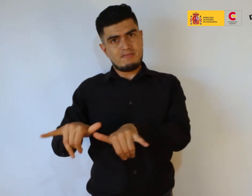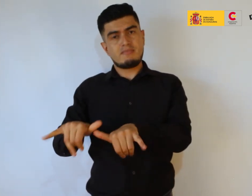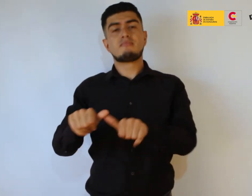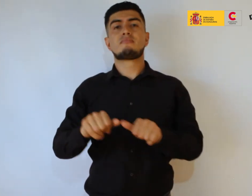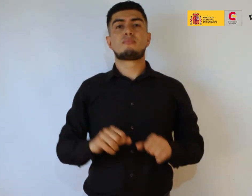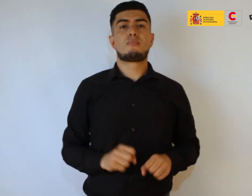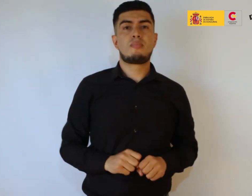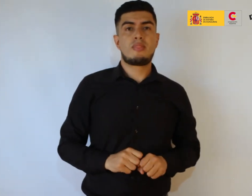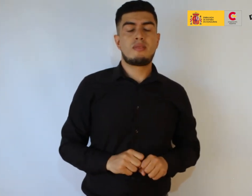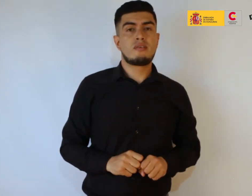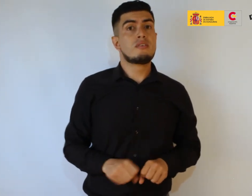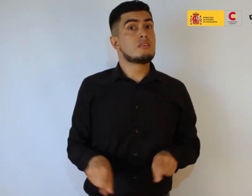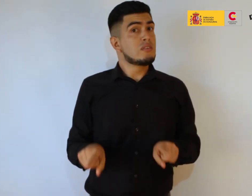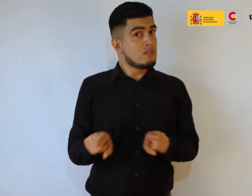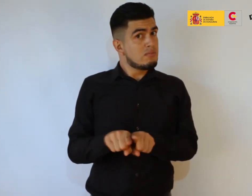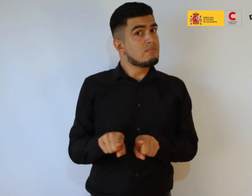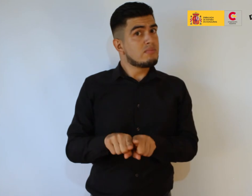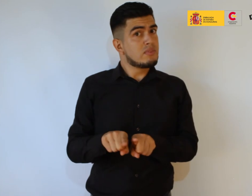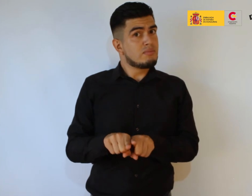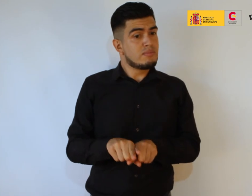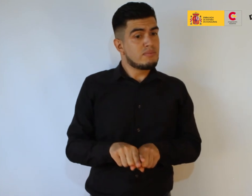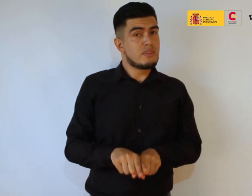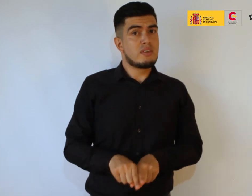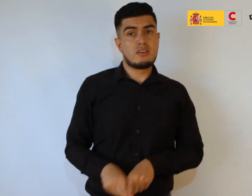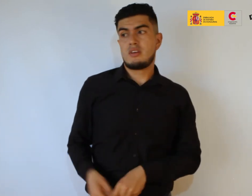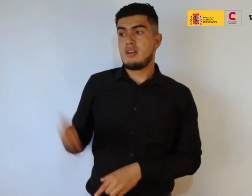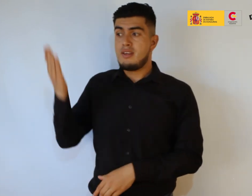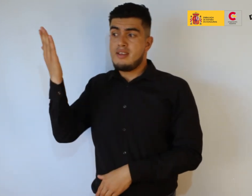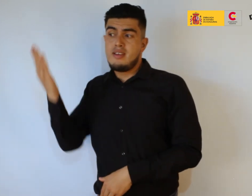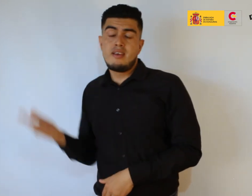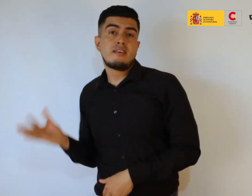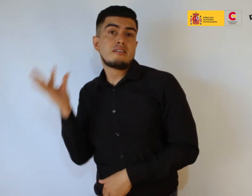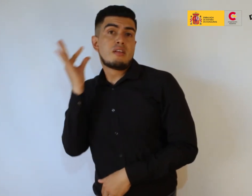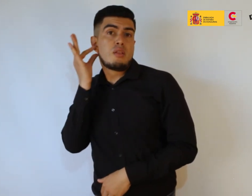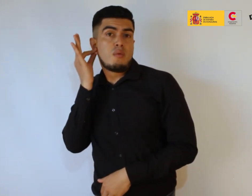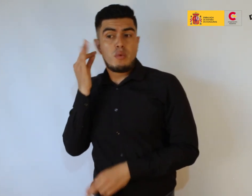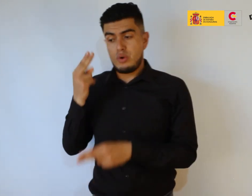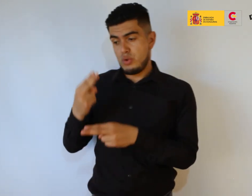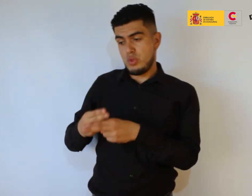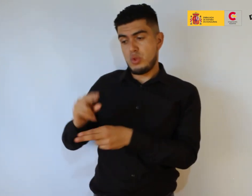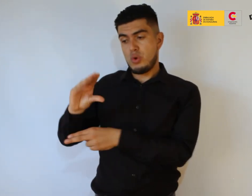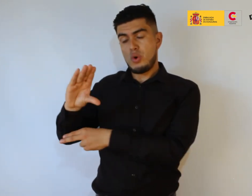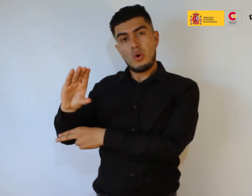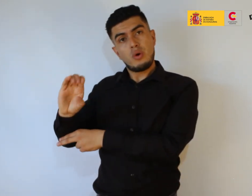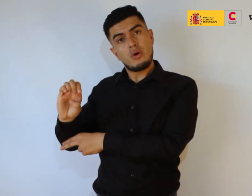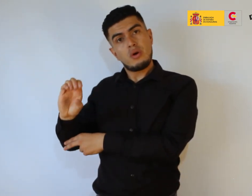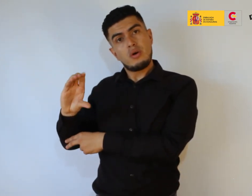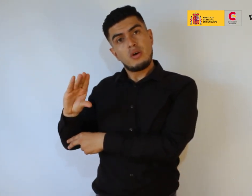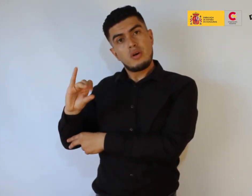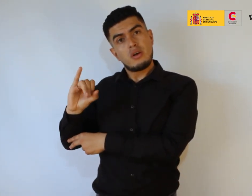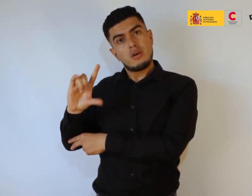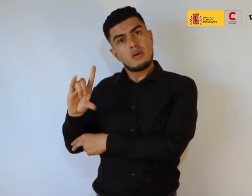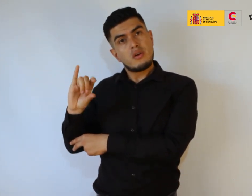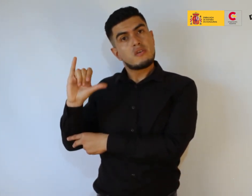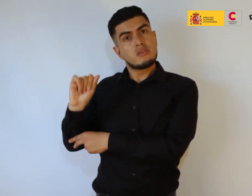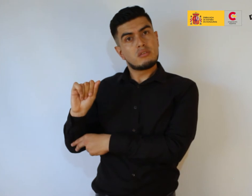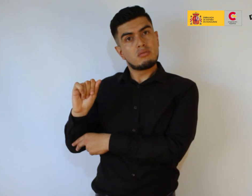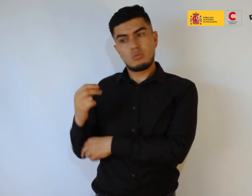Por otra parte, la curadora me ha puesto en diálogo con la artista Cecilia y creo que entre los dos hemos creado una